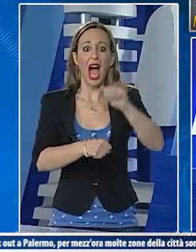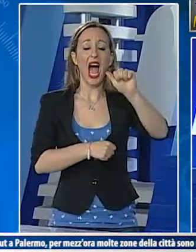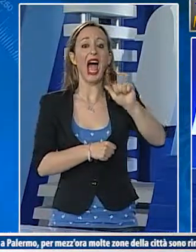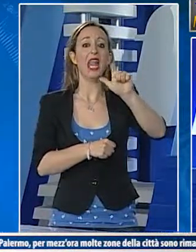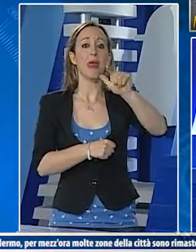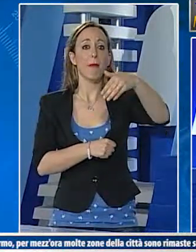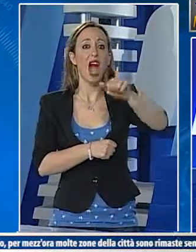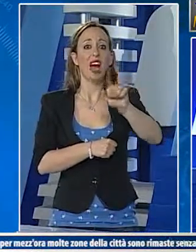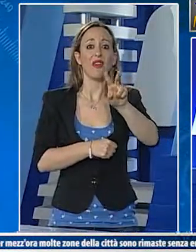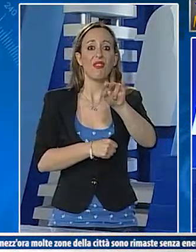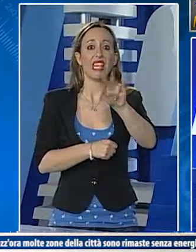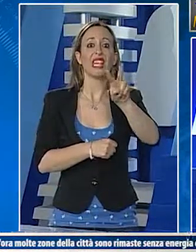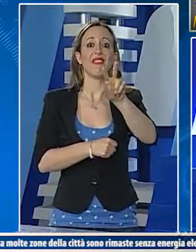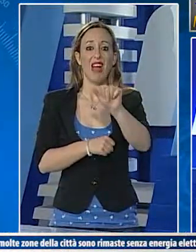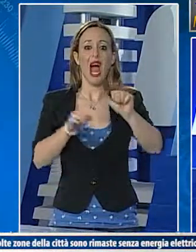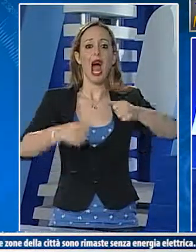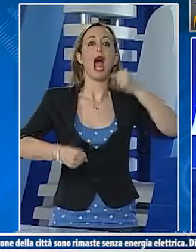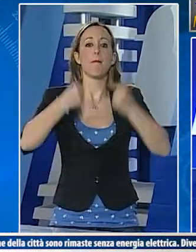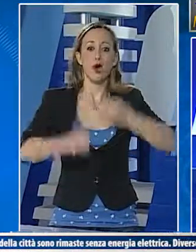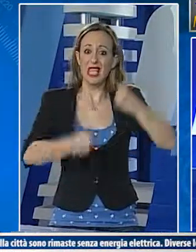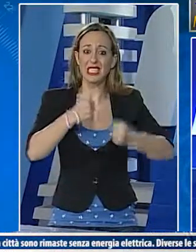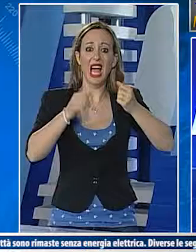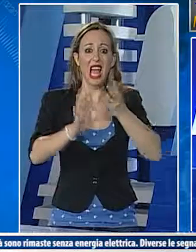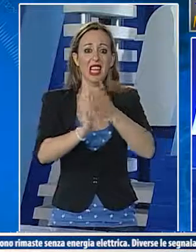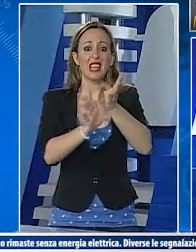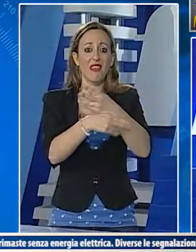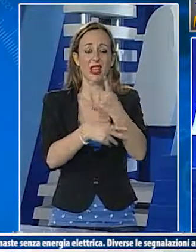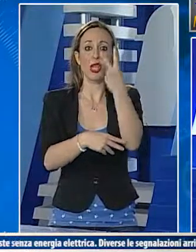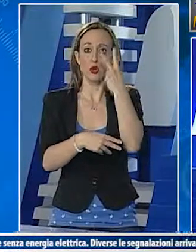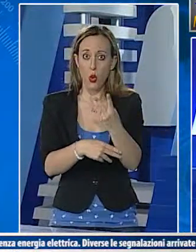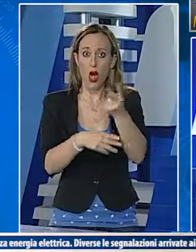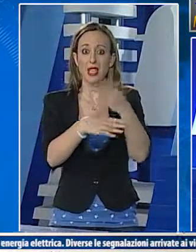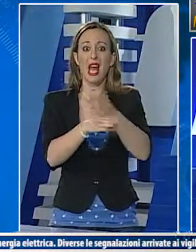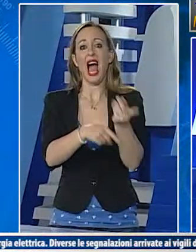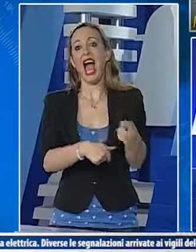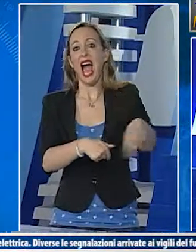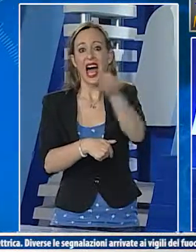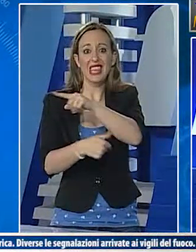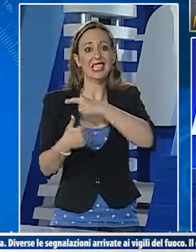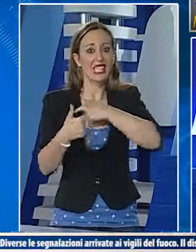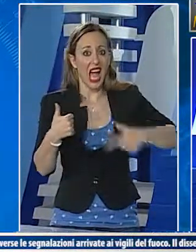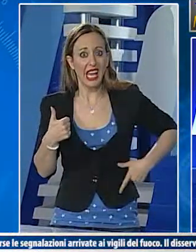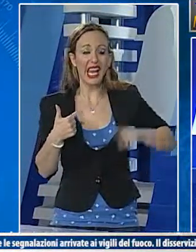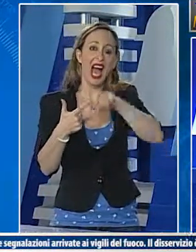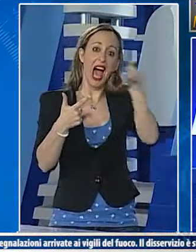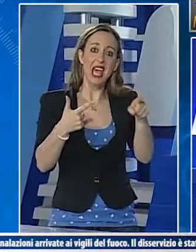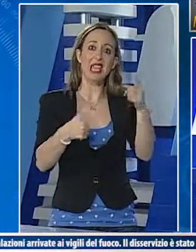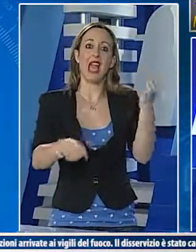stipendi arretrati. Ancora a protesta dei lavoratori Almaviva, una protesta che però si è